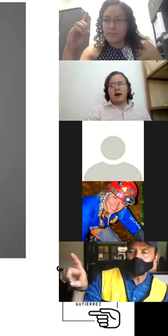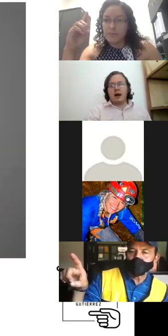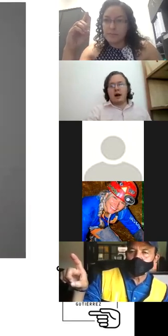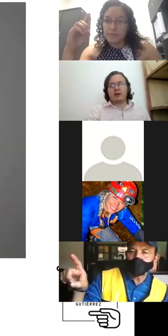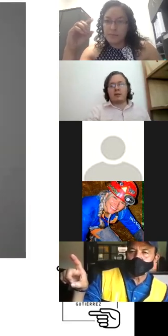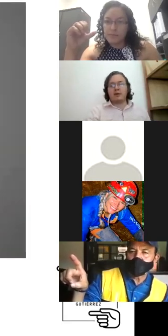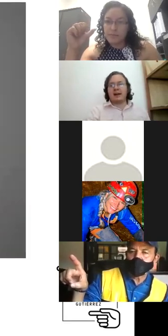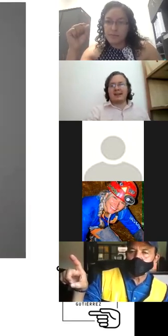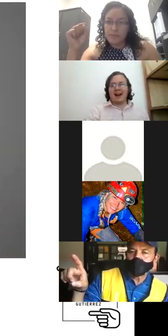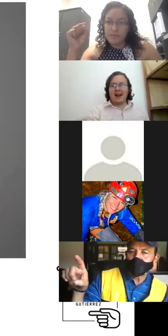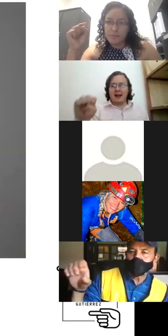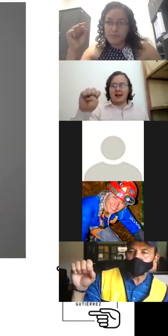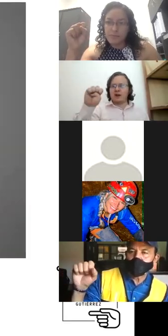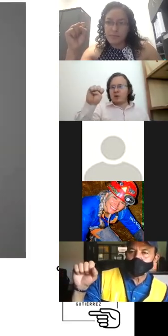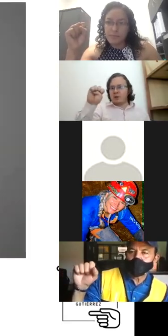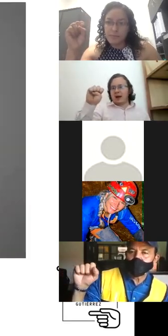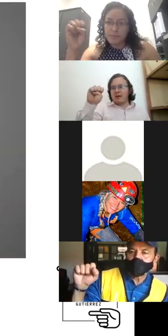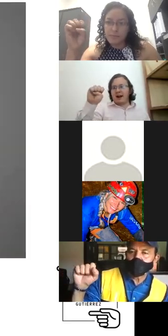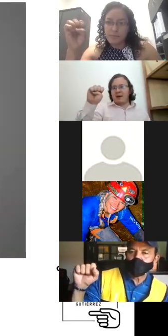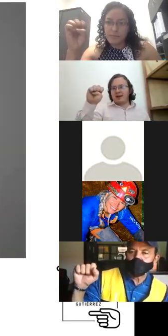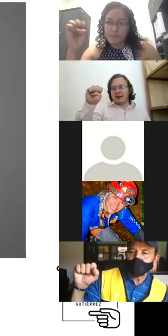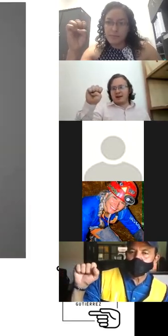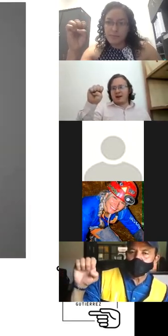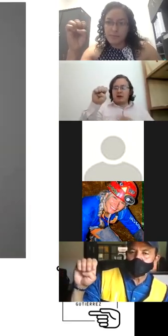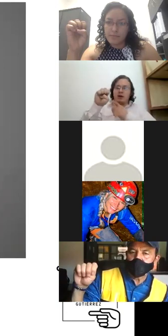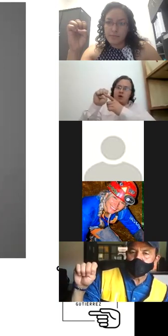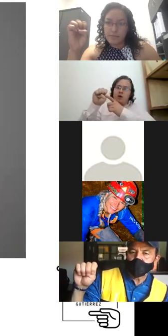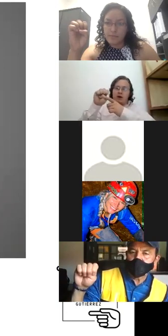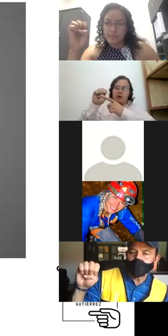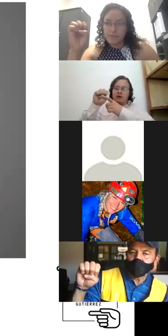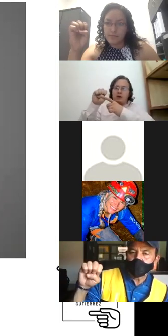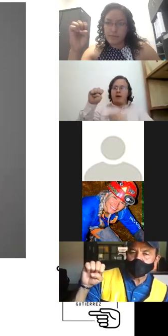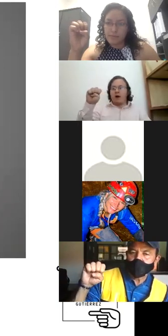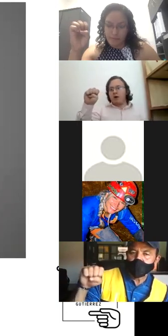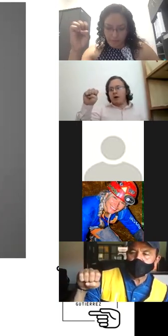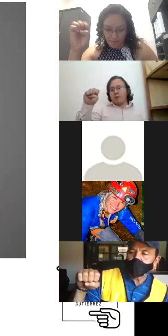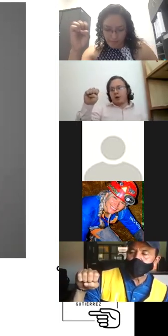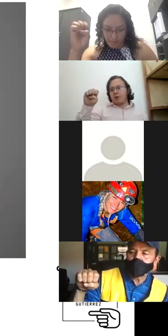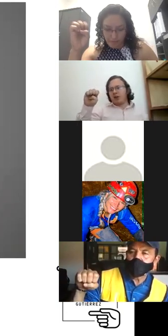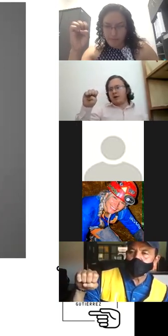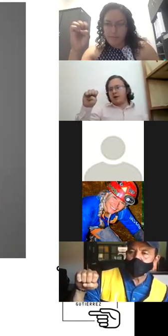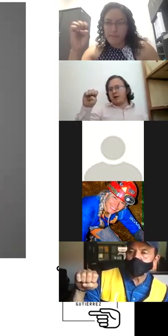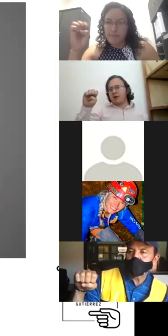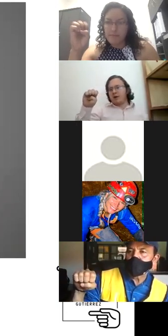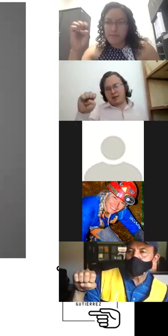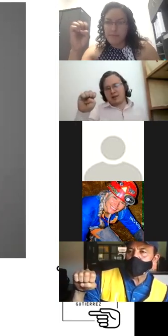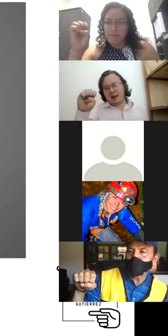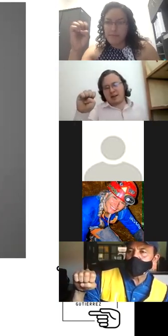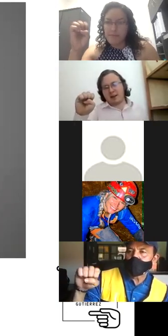ahora tenemos la letra E y yo les comentaba que era más cerradita con el dedo gordito abajo porque un poquito más abierta pues puede ser